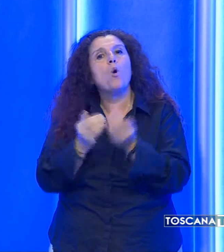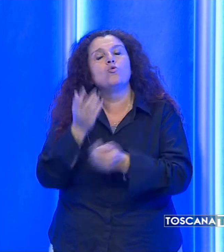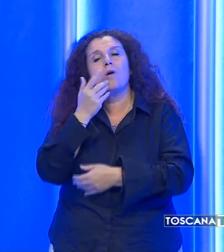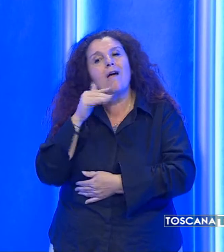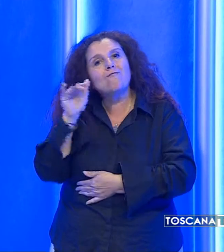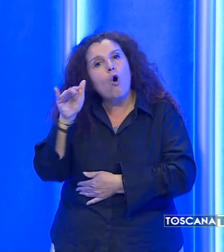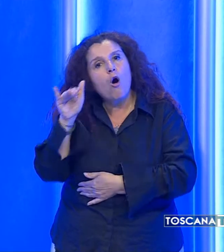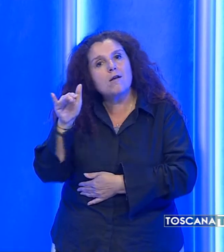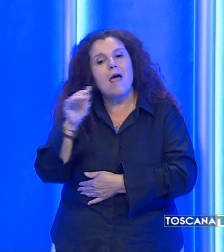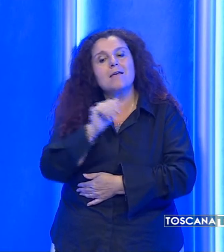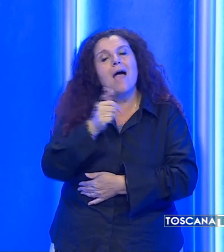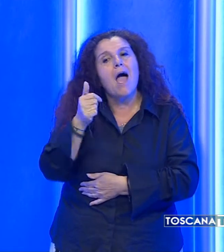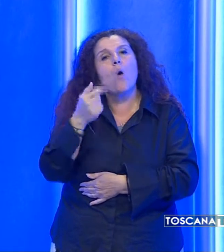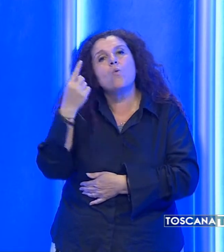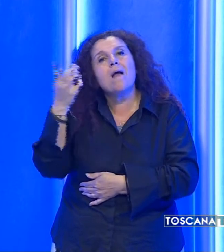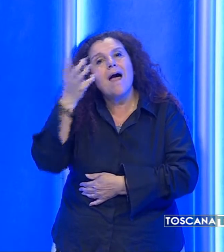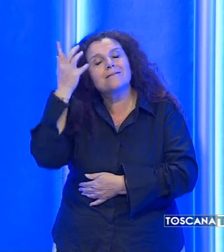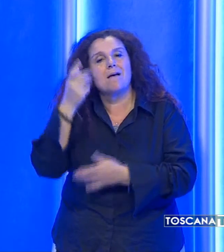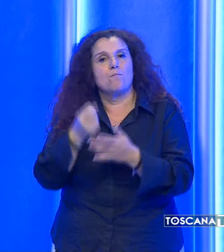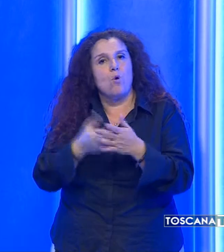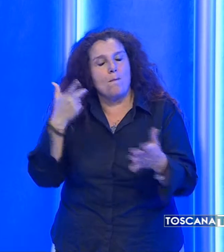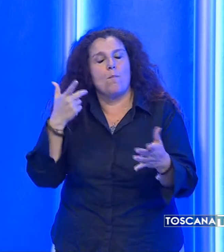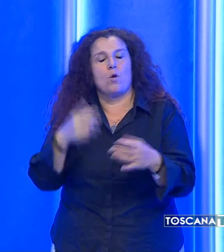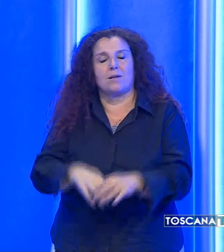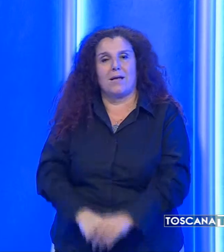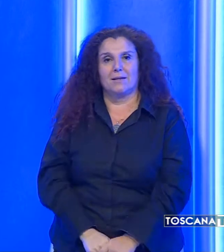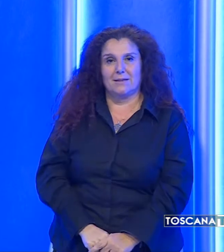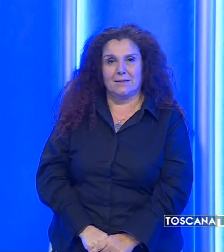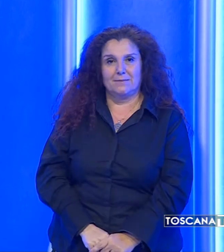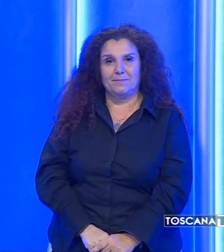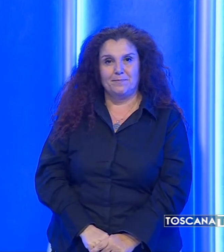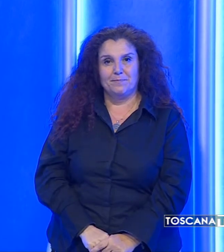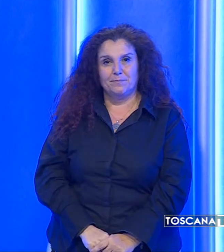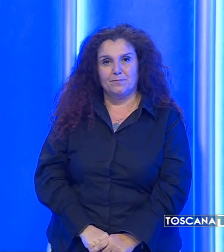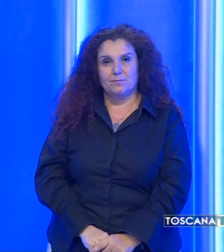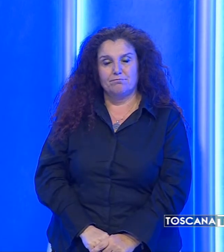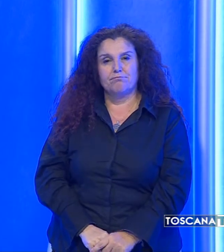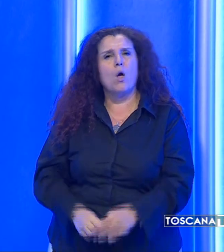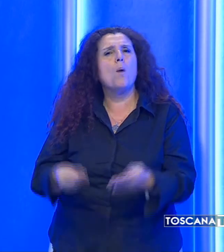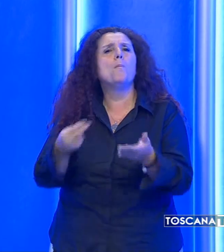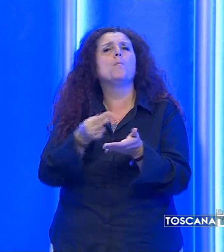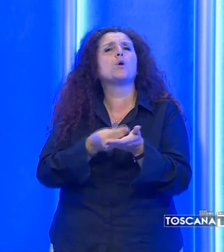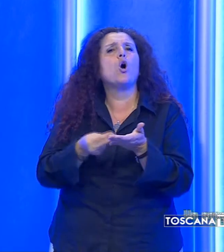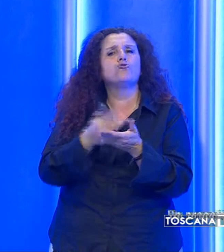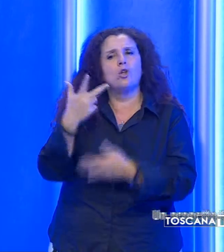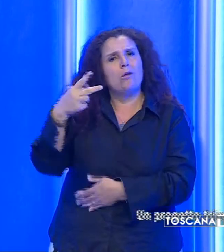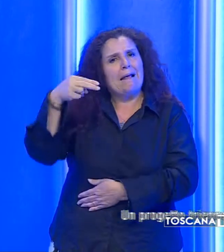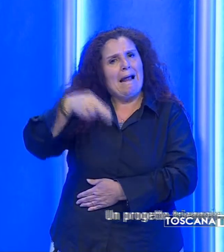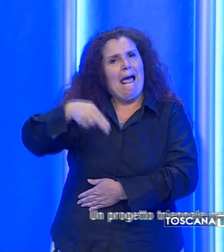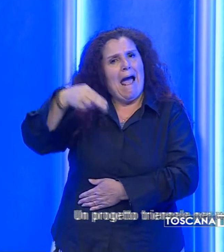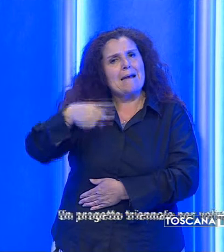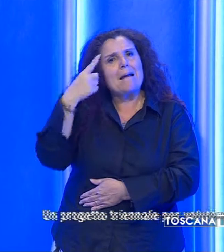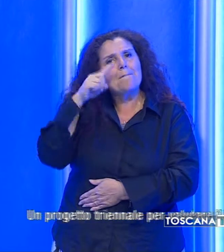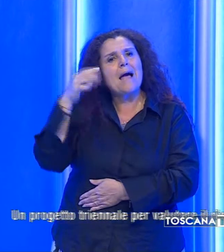singolarmente un esempio importante. Un progetto triennale per